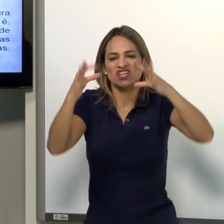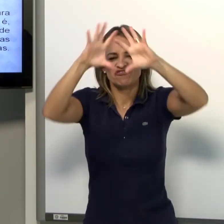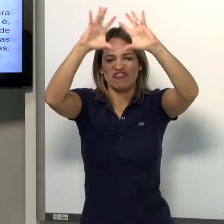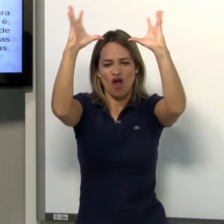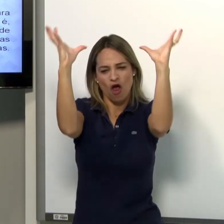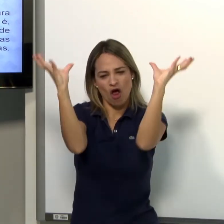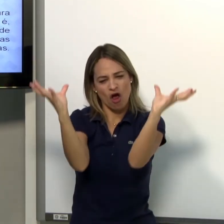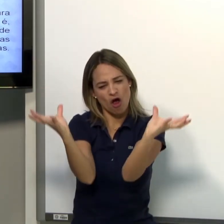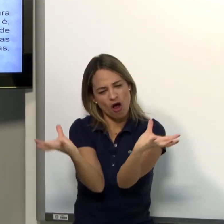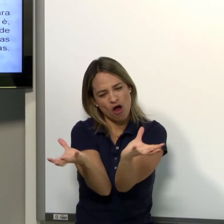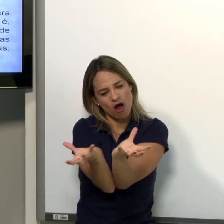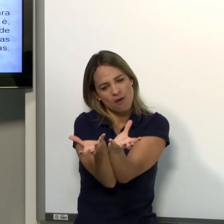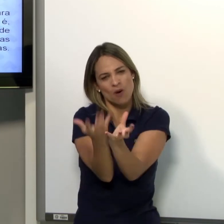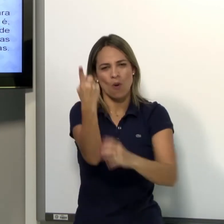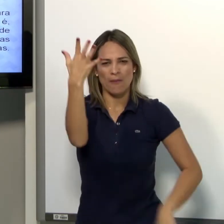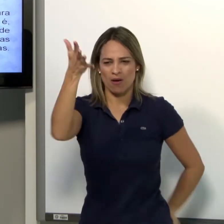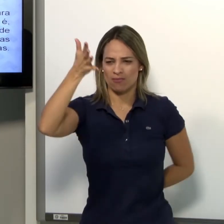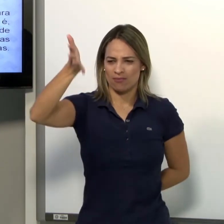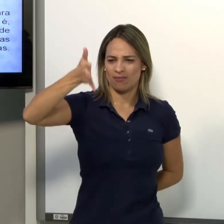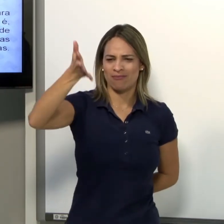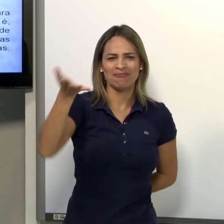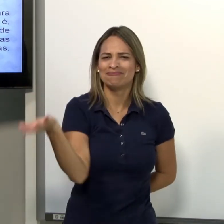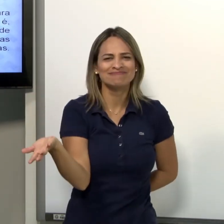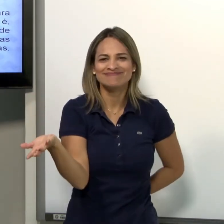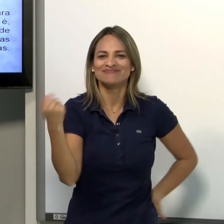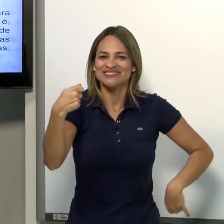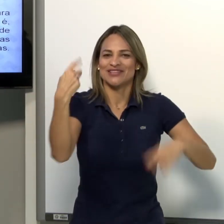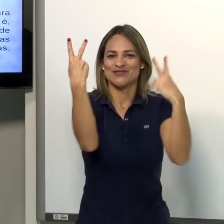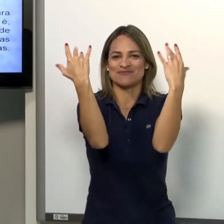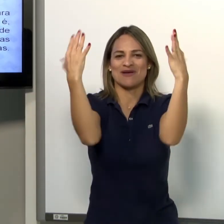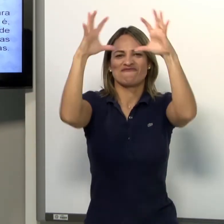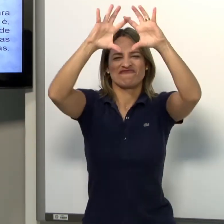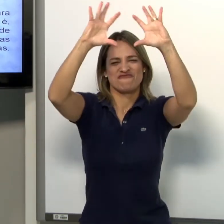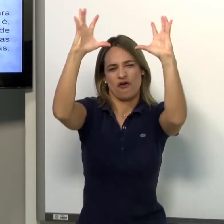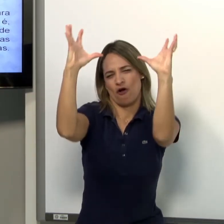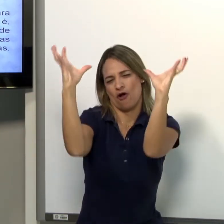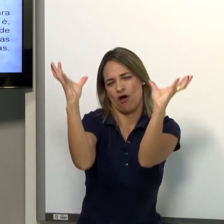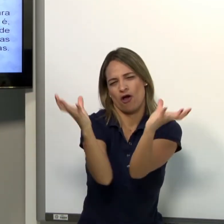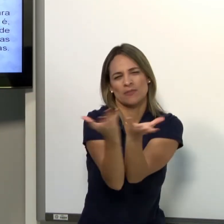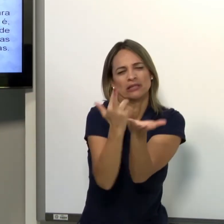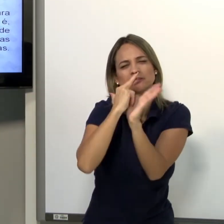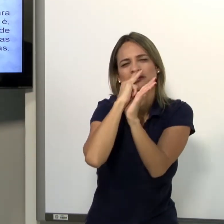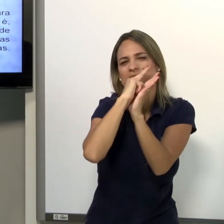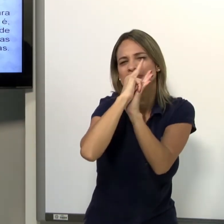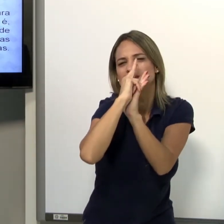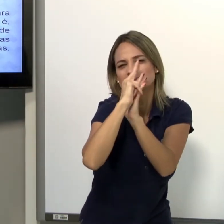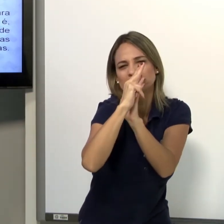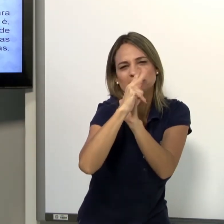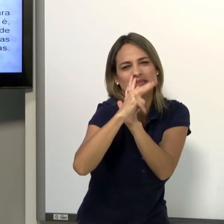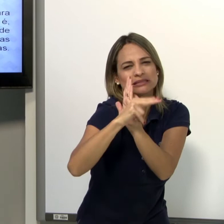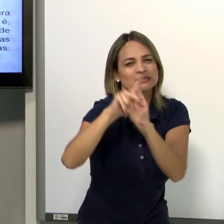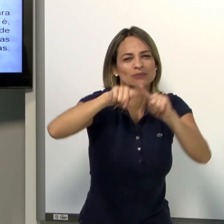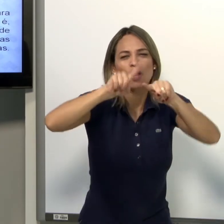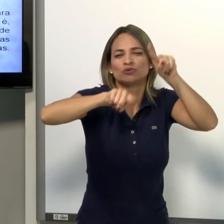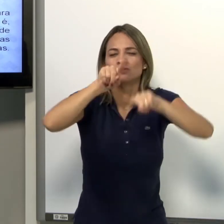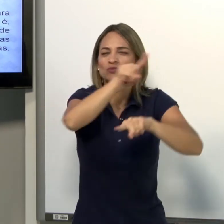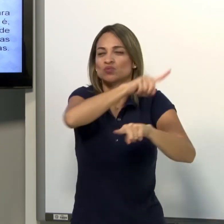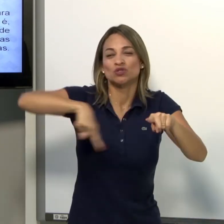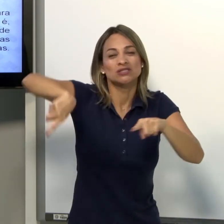mãos para formas simétricas ou assimétricas. Uma mão fica difícil de fazer. Então, com as duas,